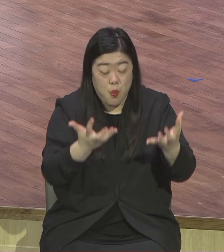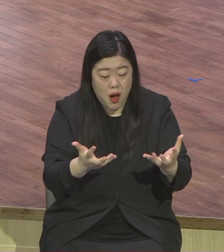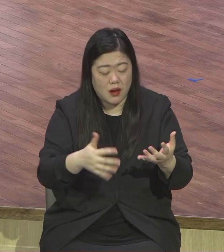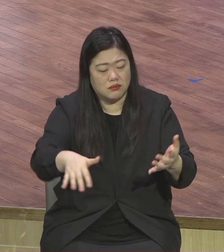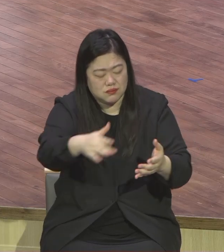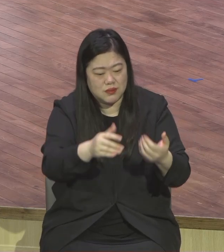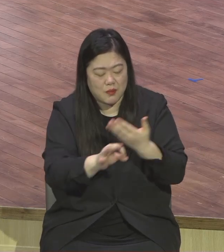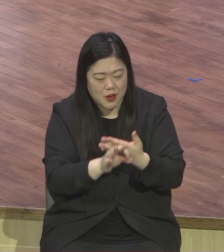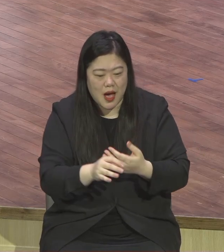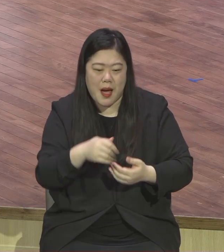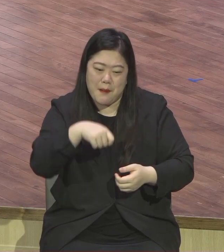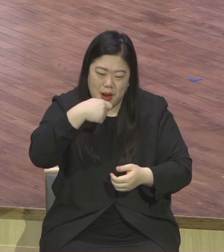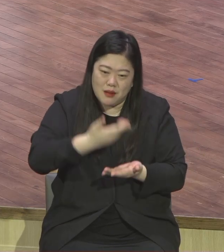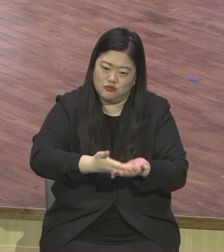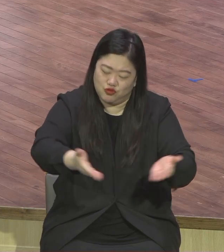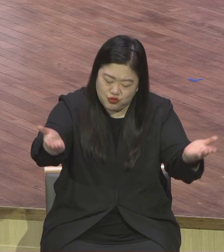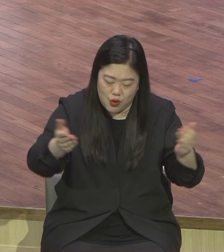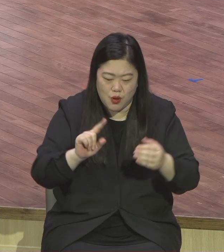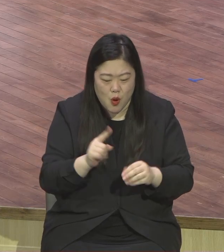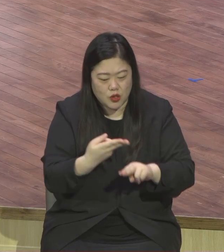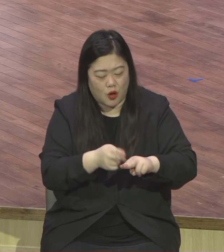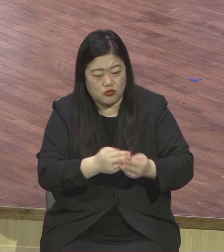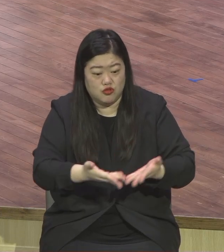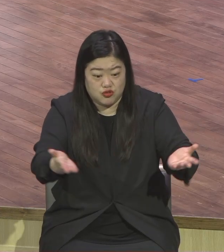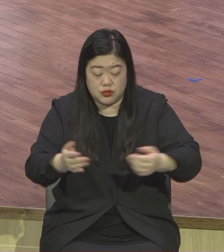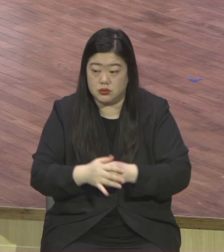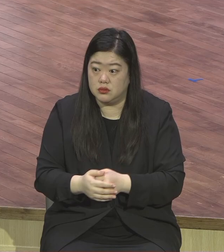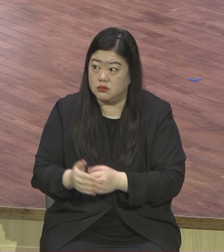제가 어떻게 이걸 받겠습니까. 안 받으면 지마 손해요.